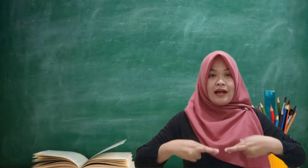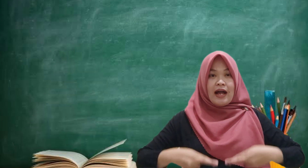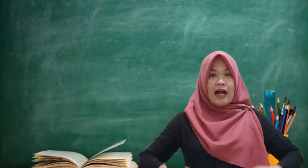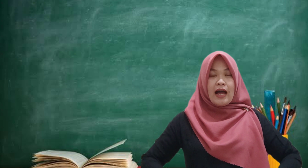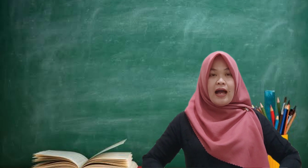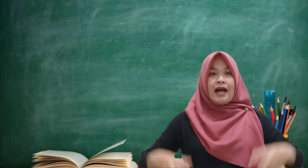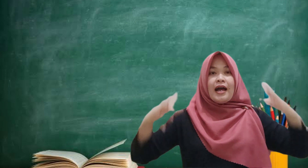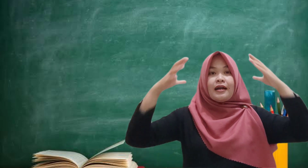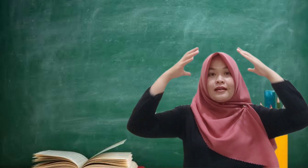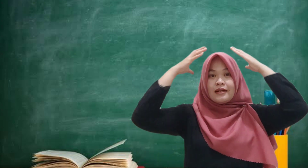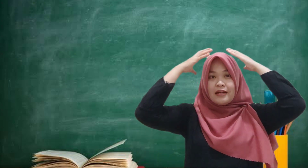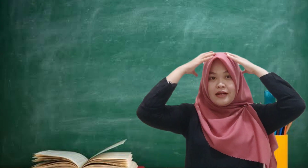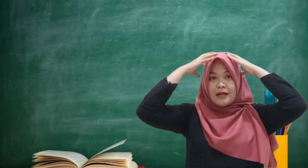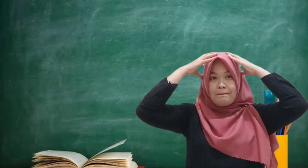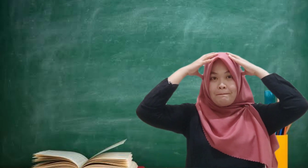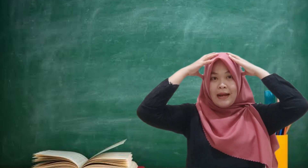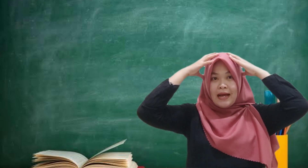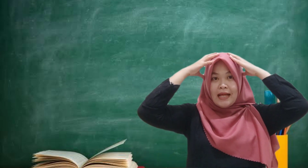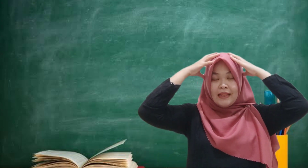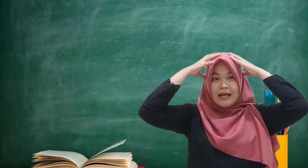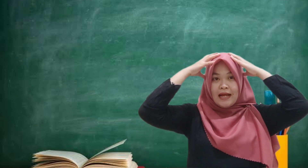Rangka kepala